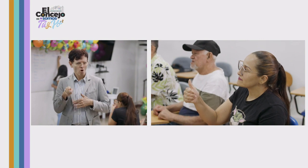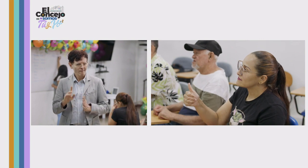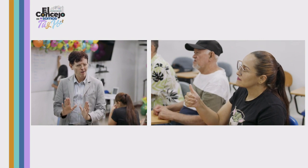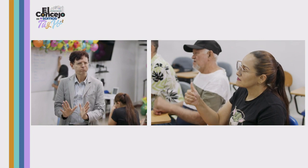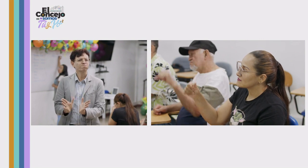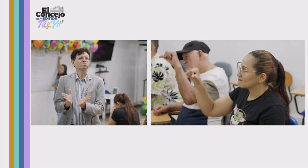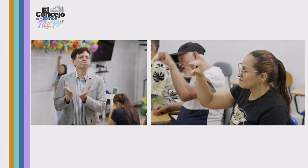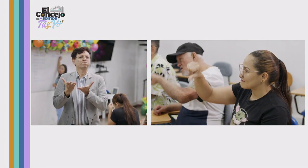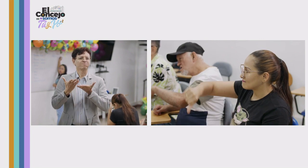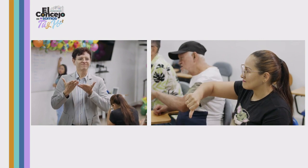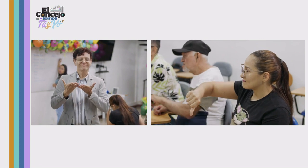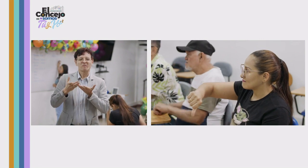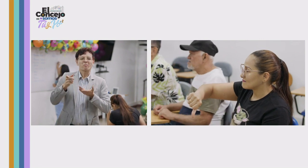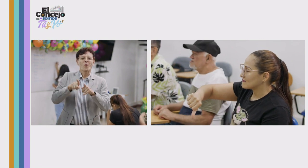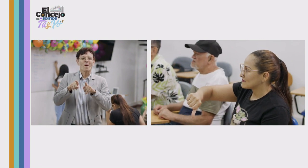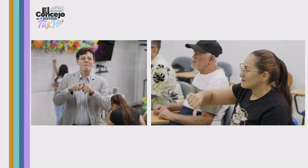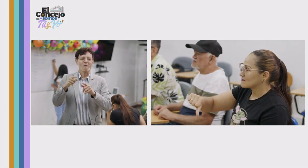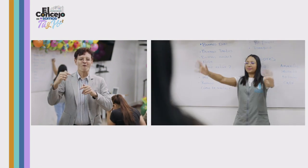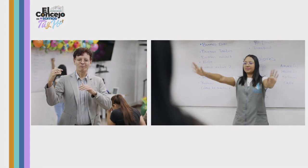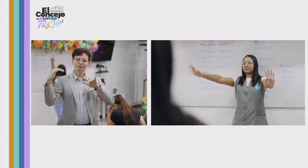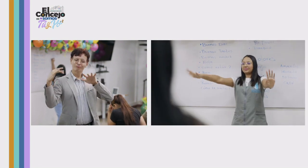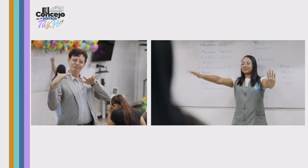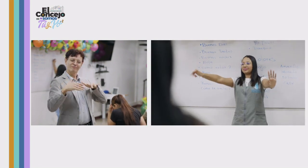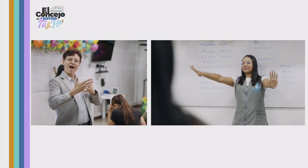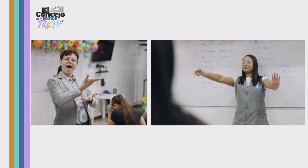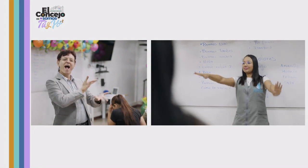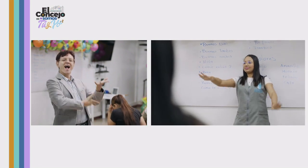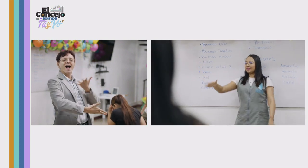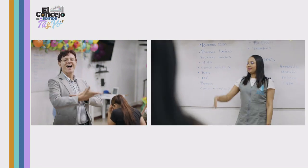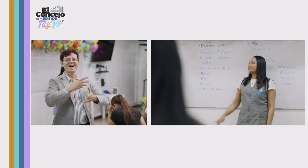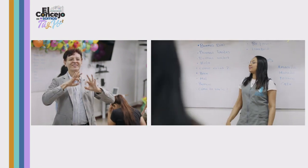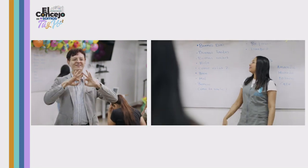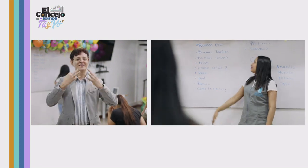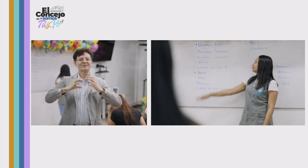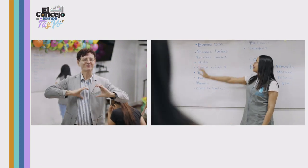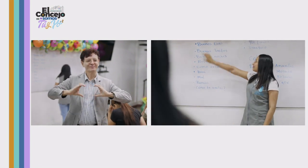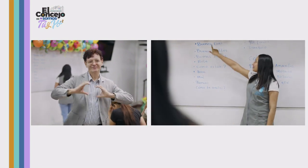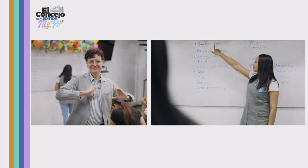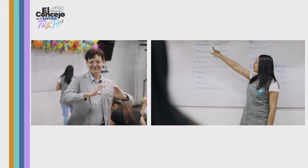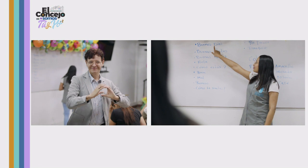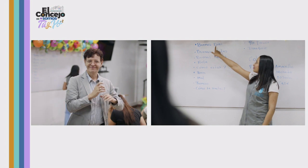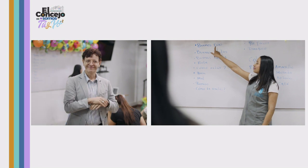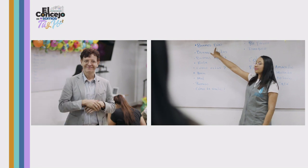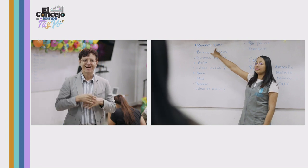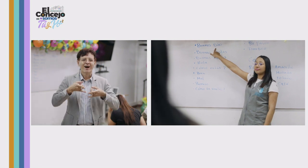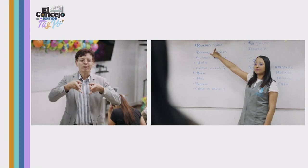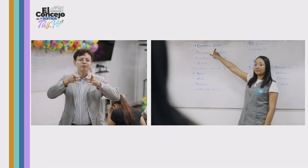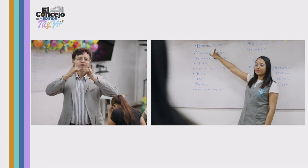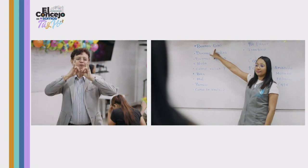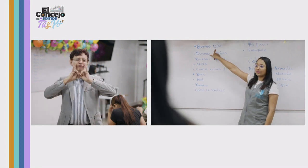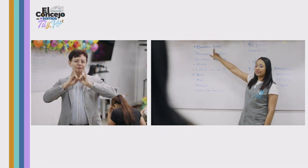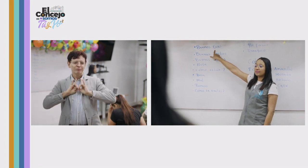en poder avanzar en diferentes procesos y comunicarnos todos